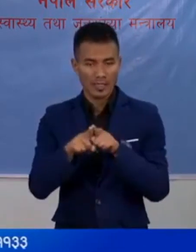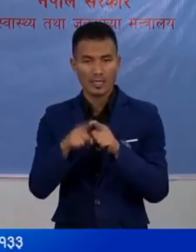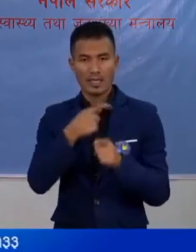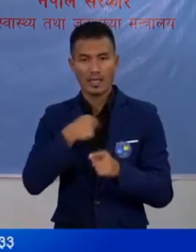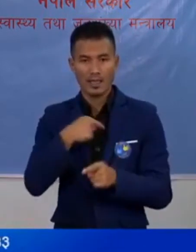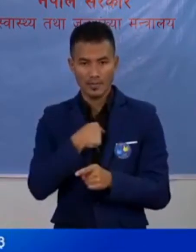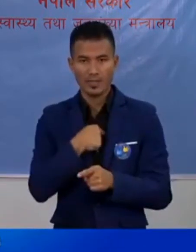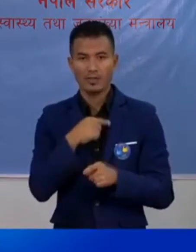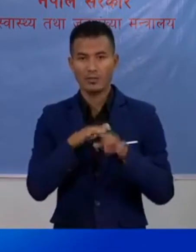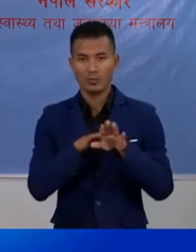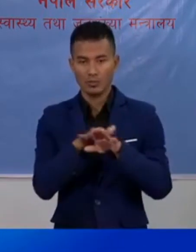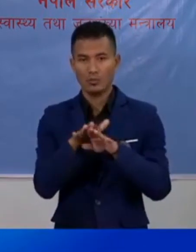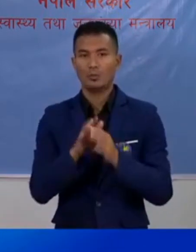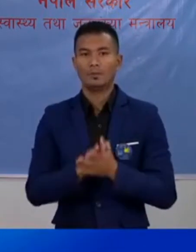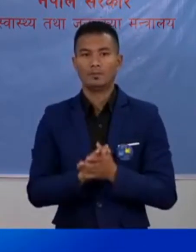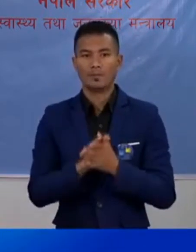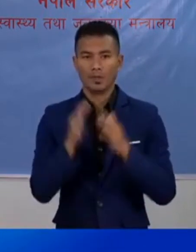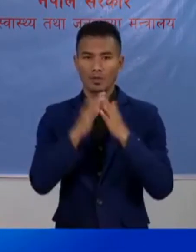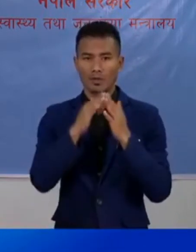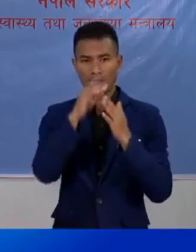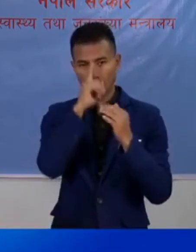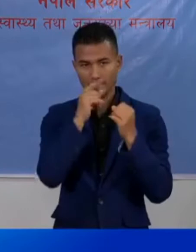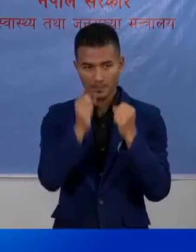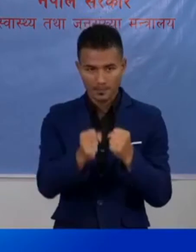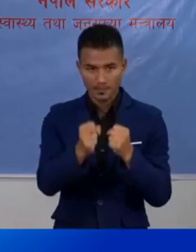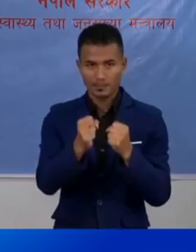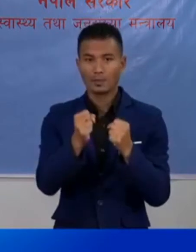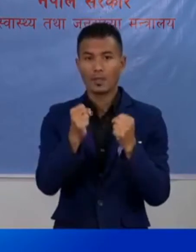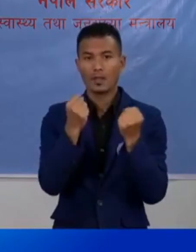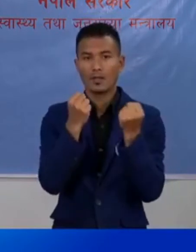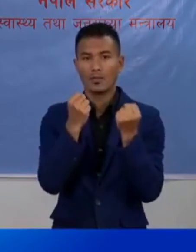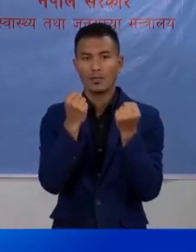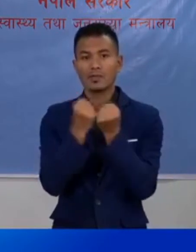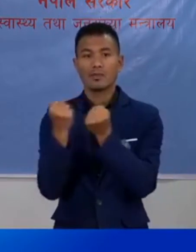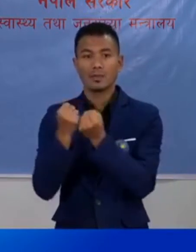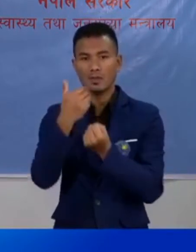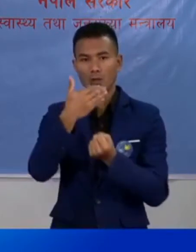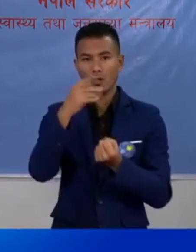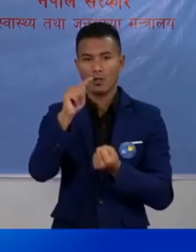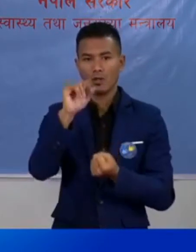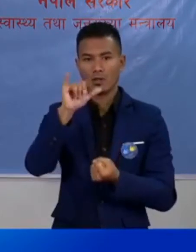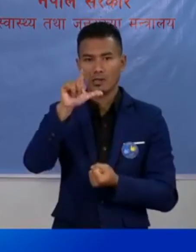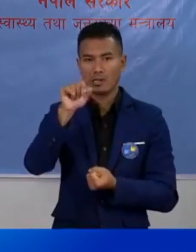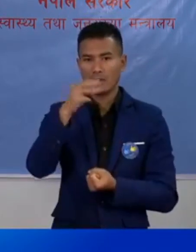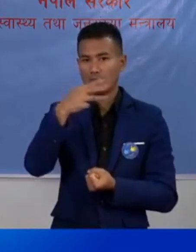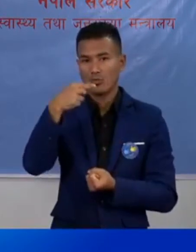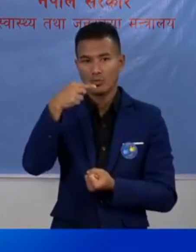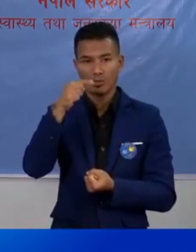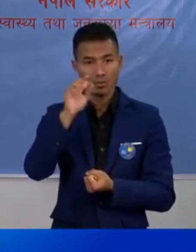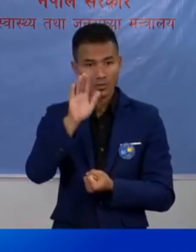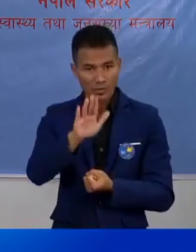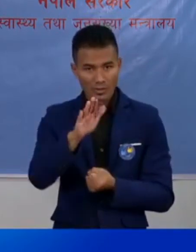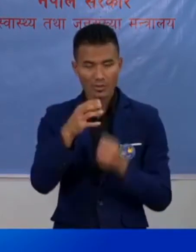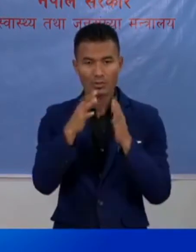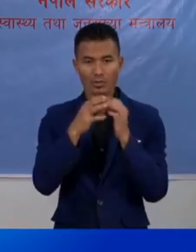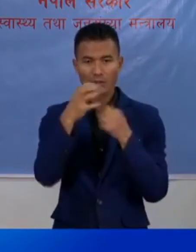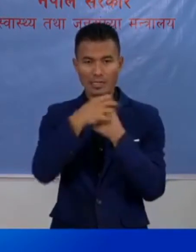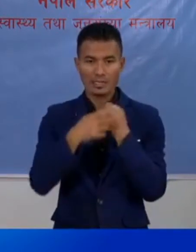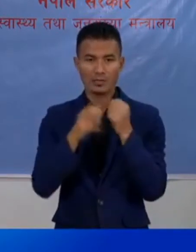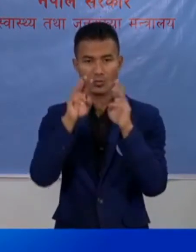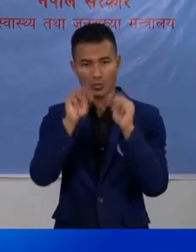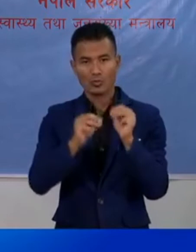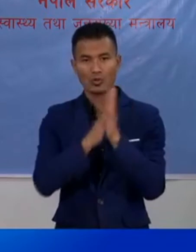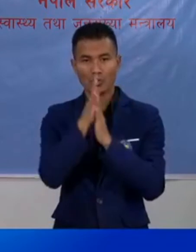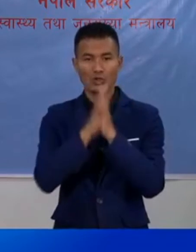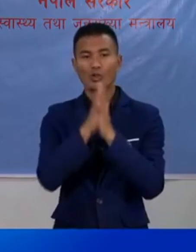आमी हरू होम करेंटाइन मा लोगडान को अवस्था मा छों आमरो तेस महत्वापुन जड़ी बुटी